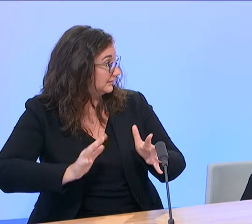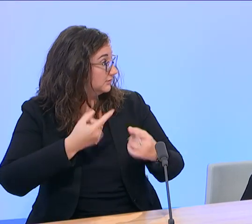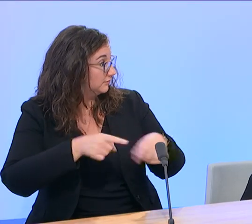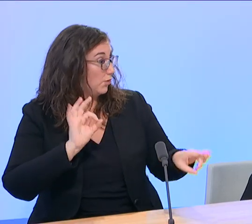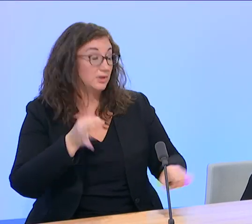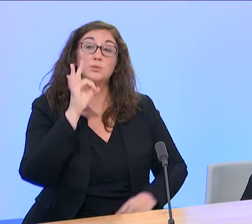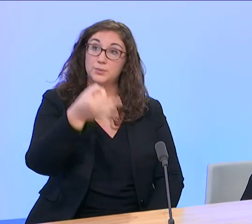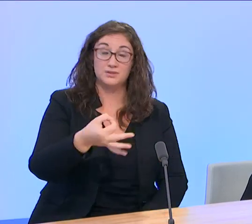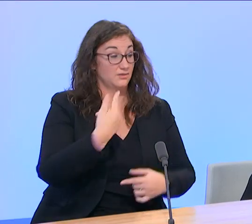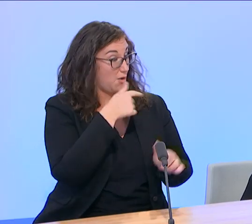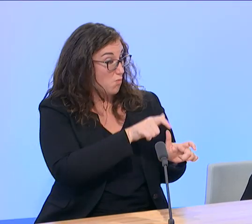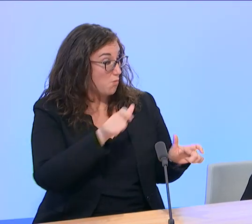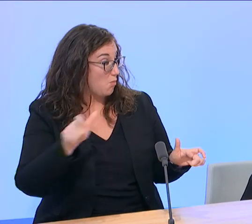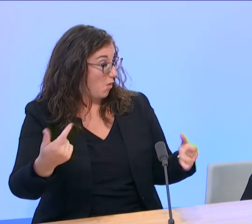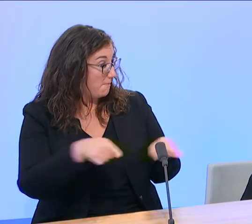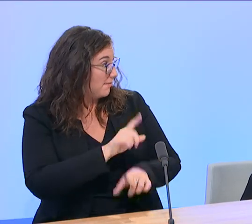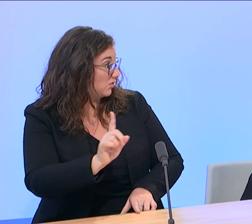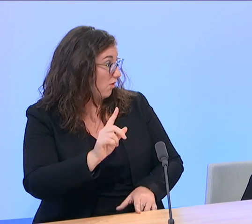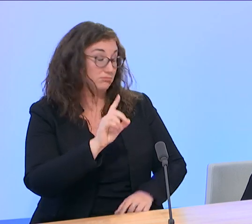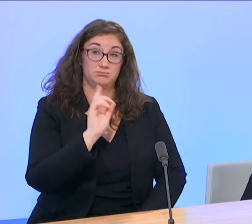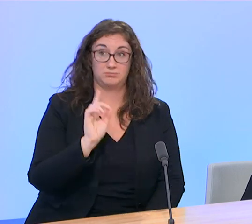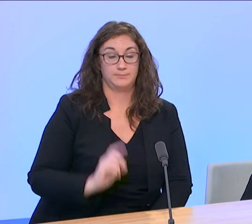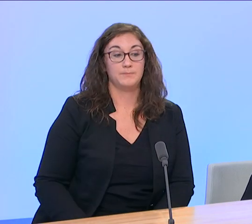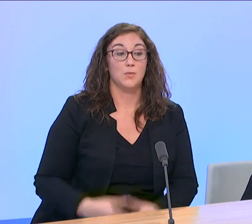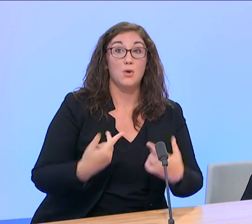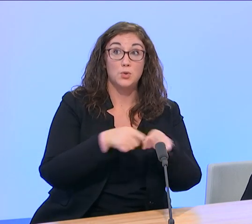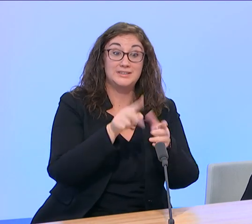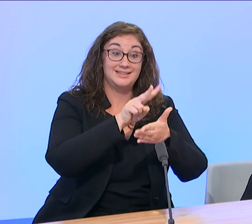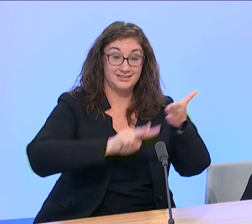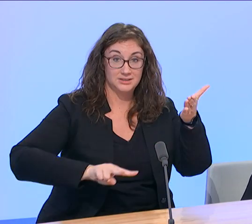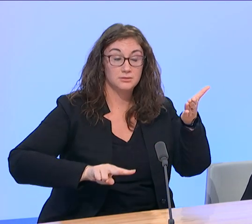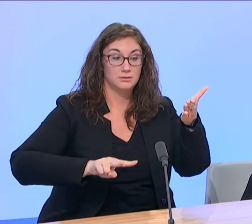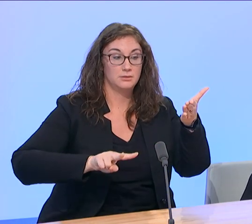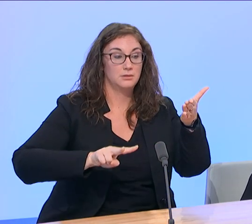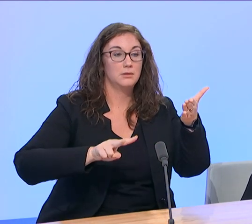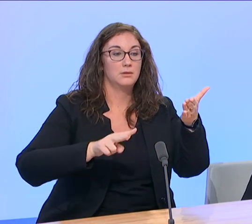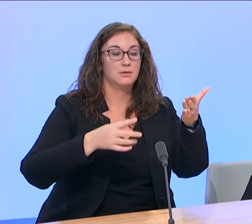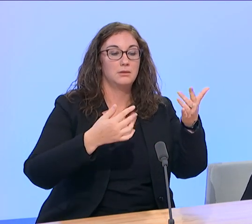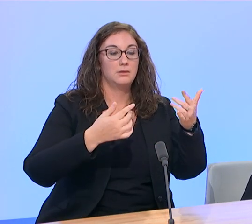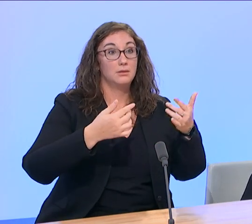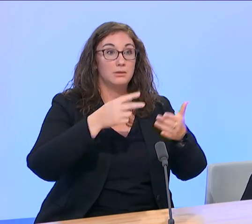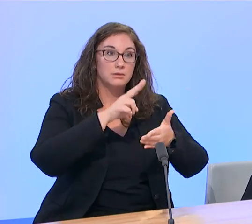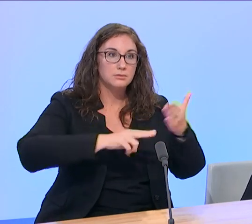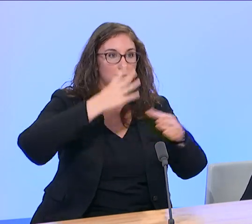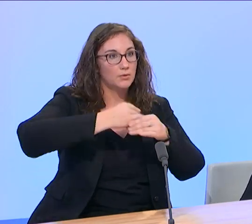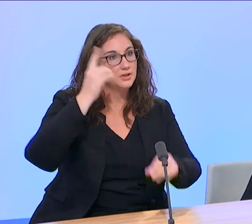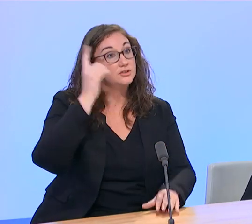pas utilisés de la même façon. Voilà. Ça veut dire lire aussi. Et l'apprentissage de la lecture est très difficile. Apprendre à lire une langue